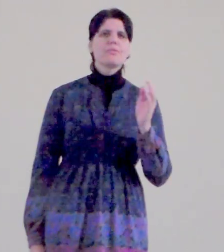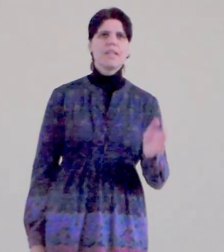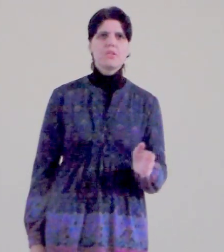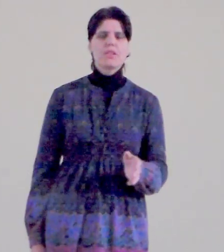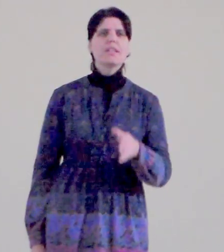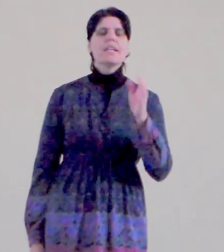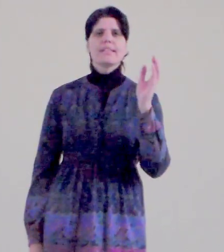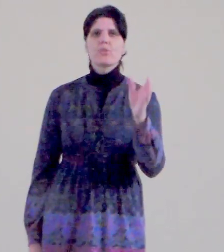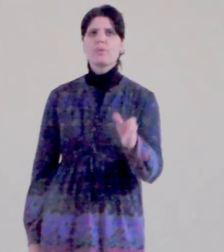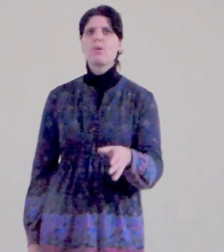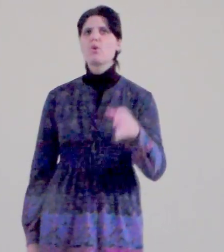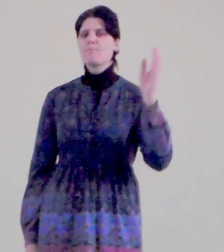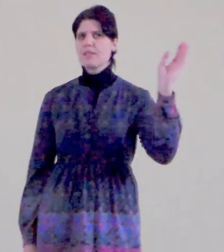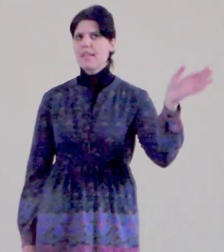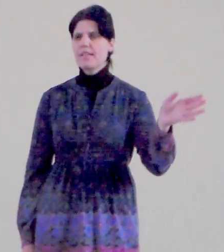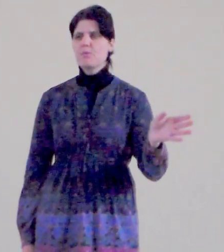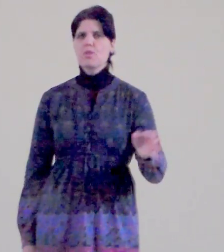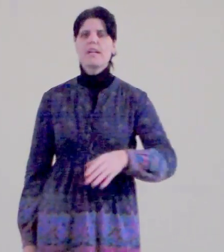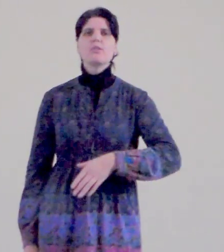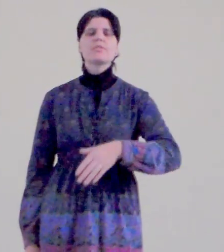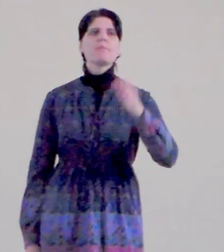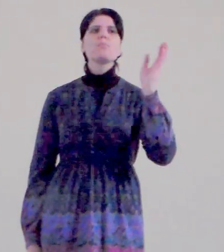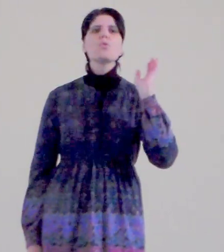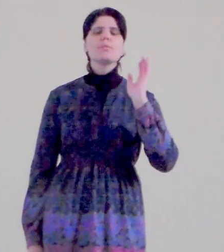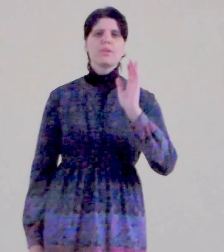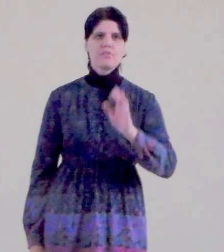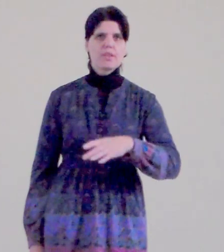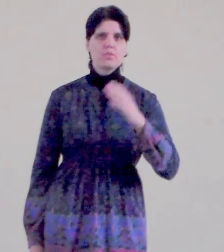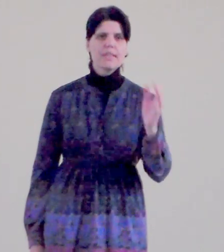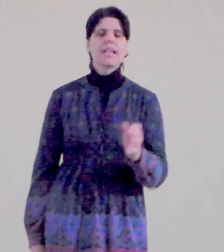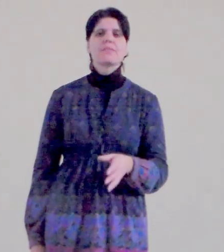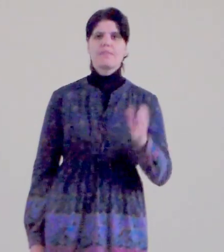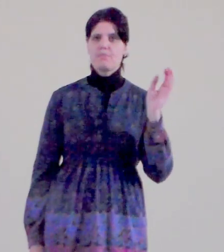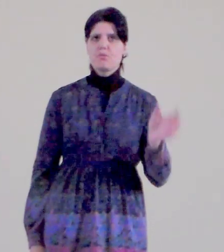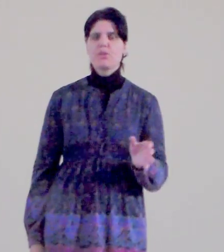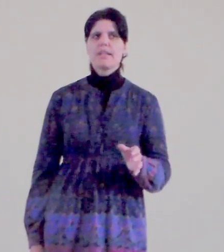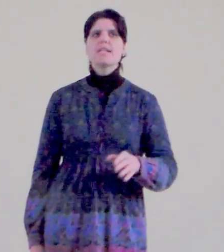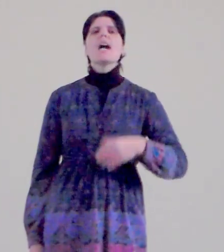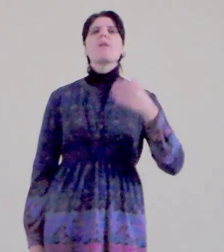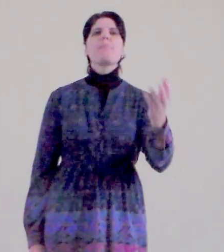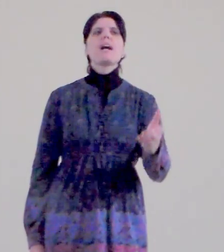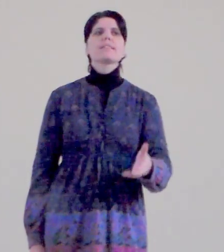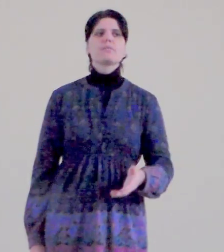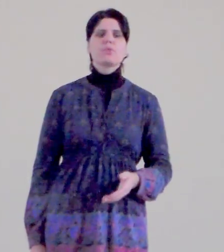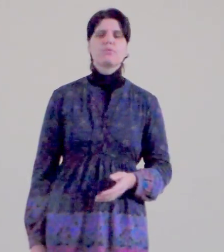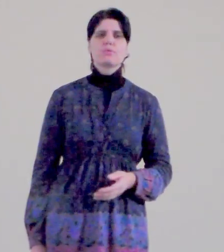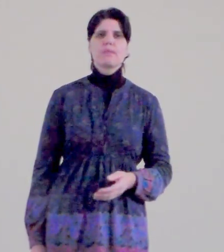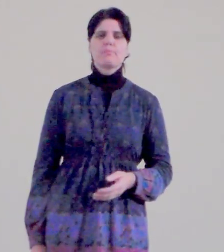bude vděčný, děkuji Bohu předvářejme žádost a Bůh bude všechno dělat na tvém životě. A pak tvůj život bude